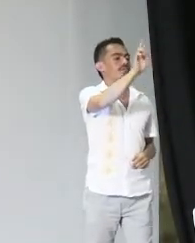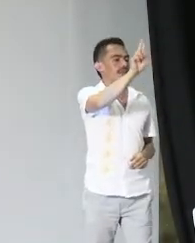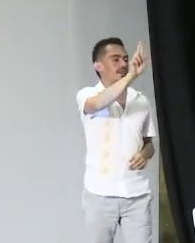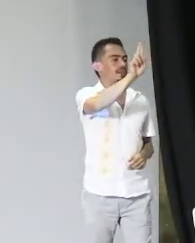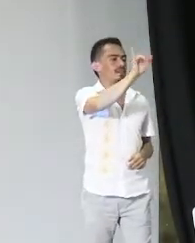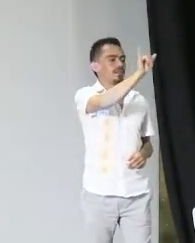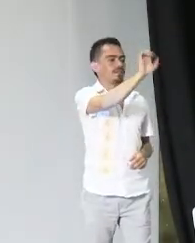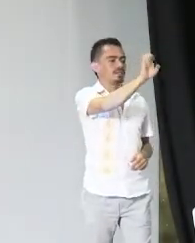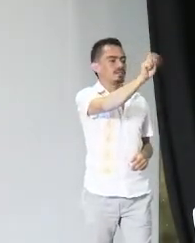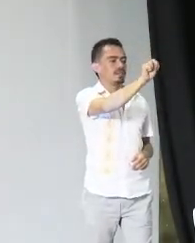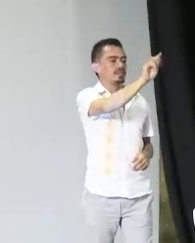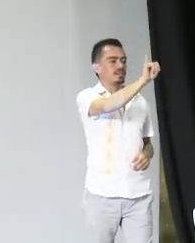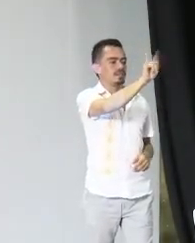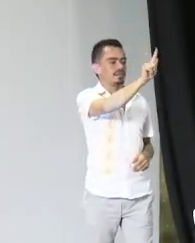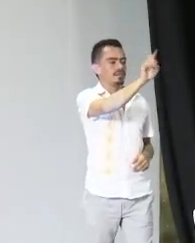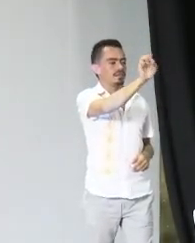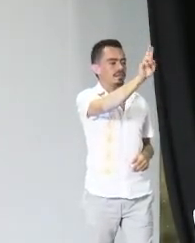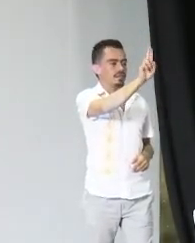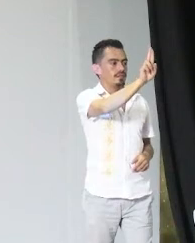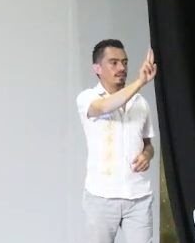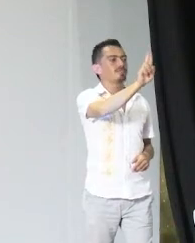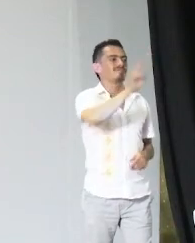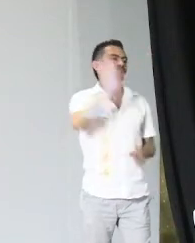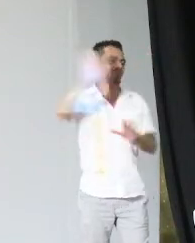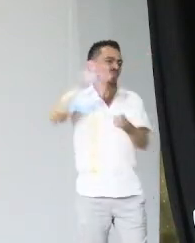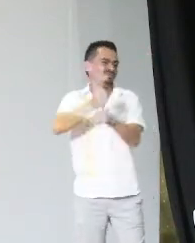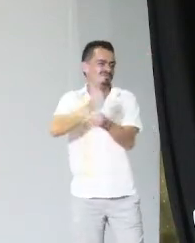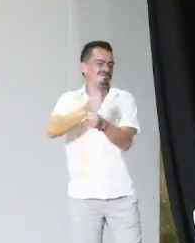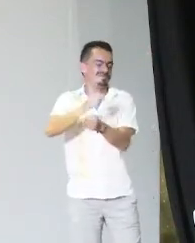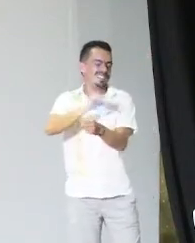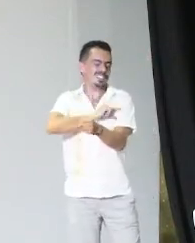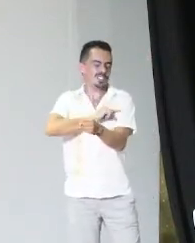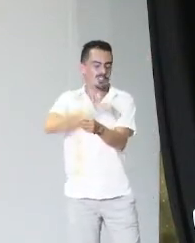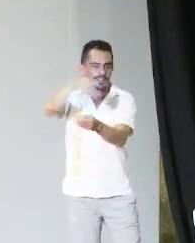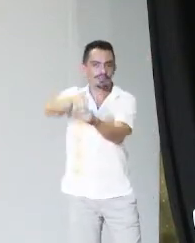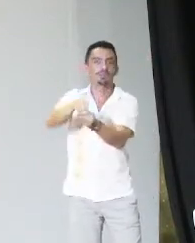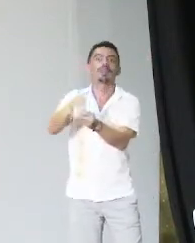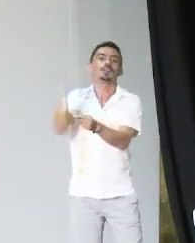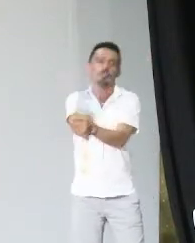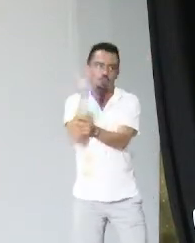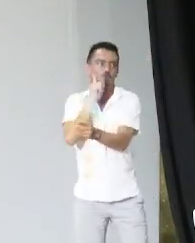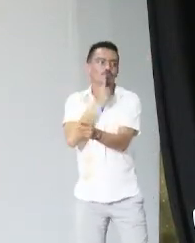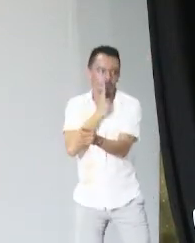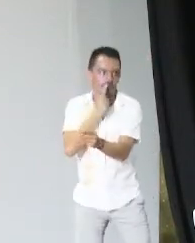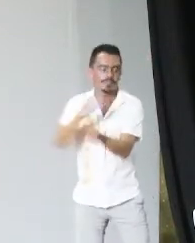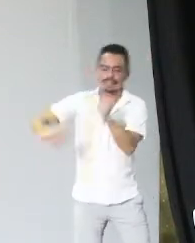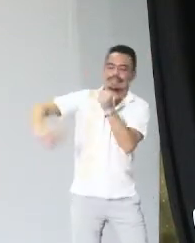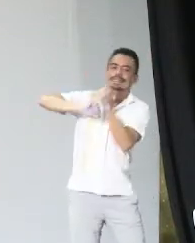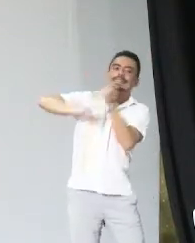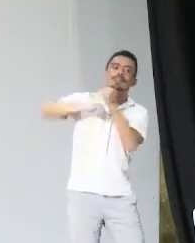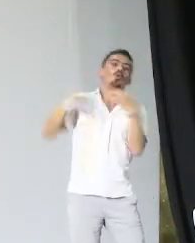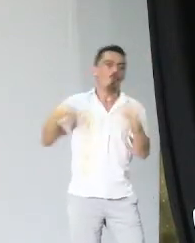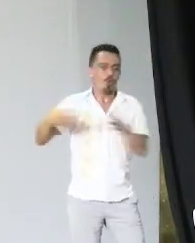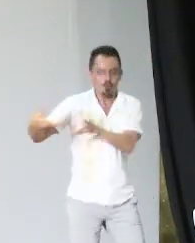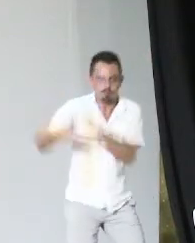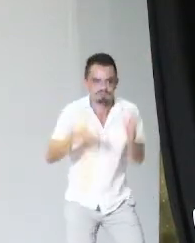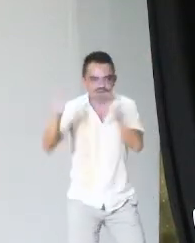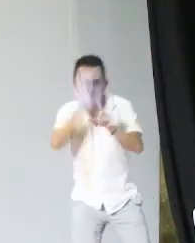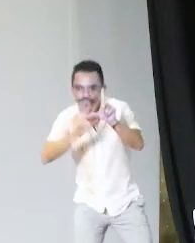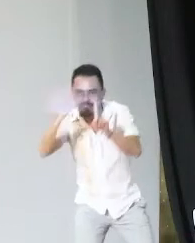Mario y a Jennifer, que también nos apoyaron, que se hacen parte del equipo